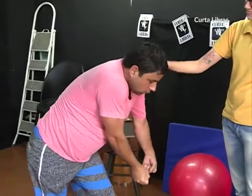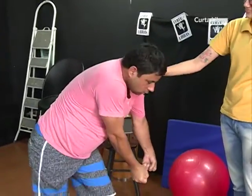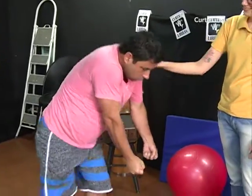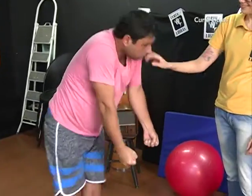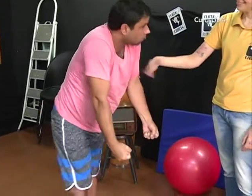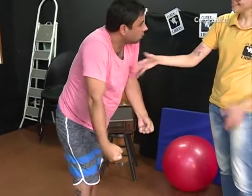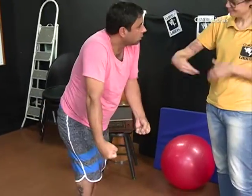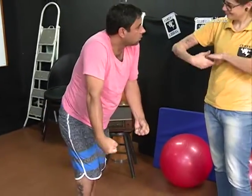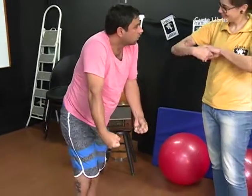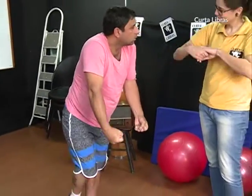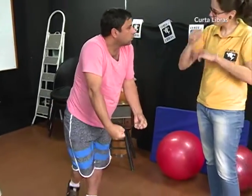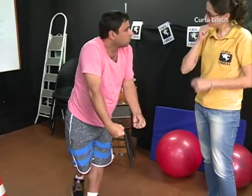E aí, não vai me dar tchau?